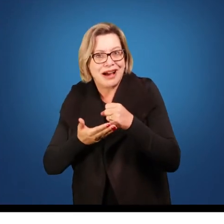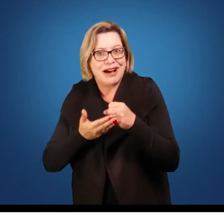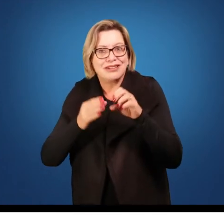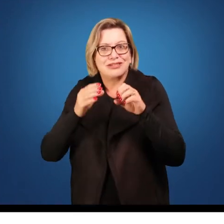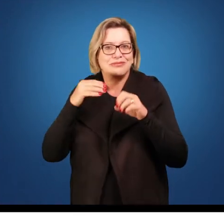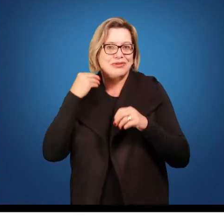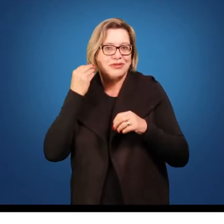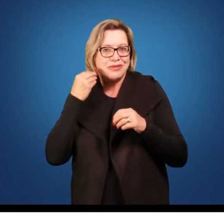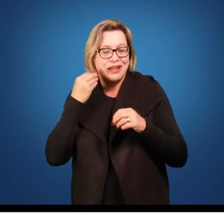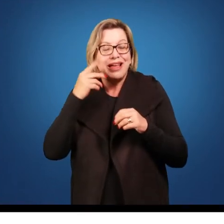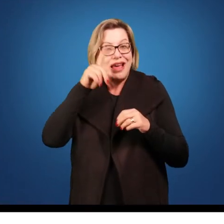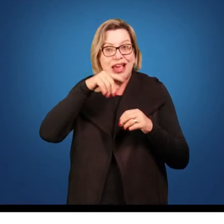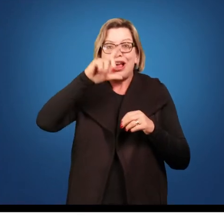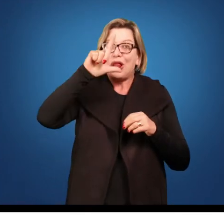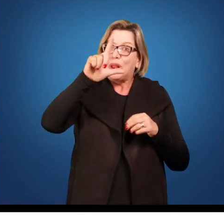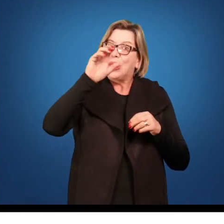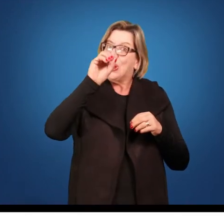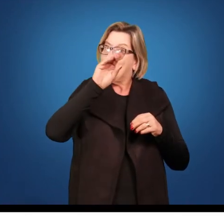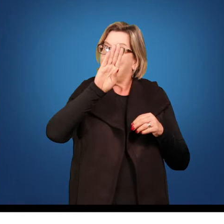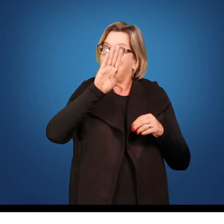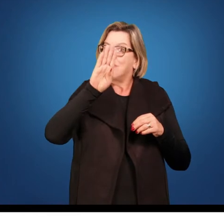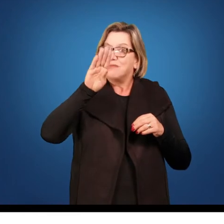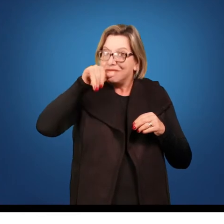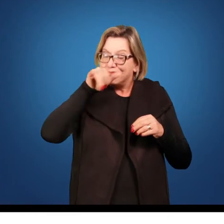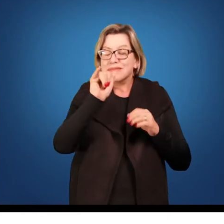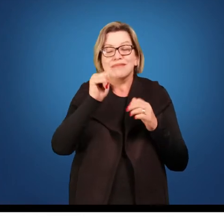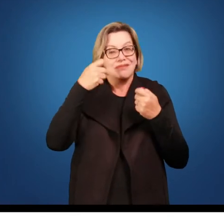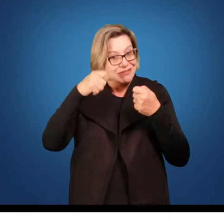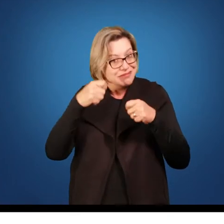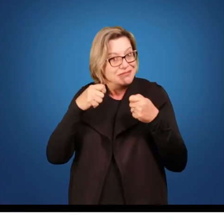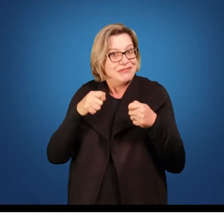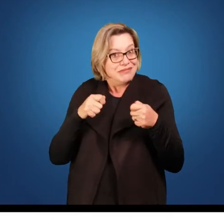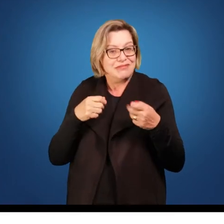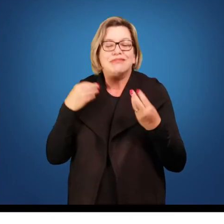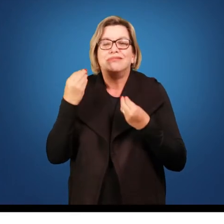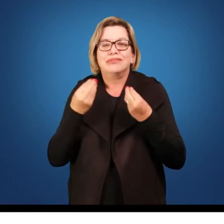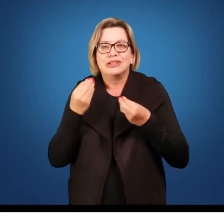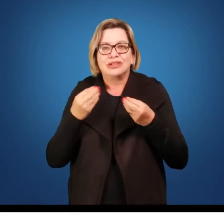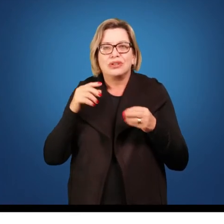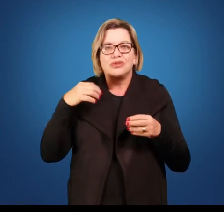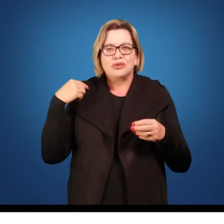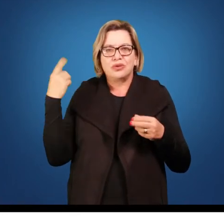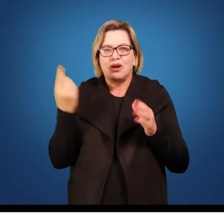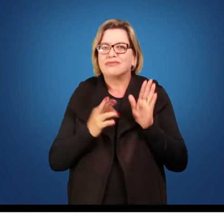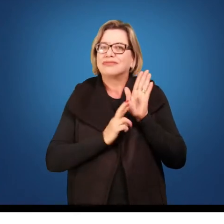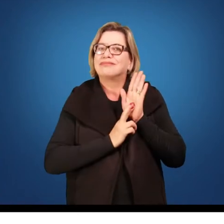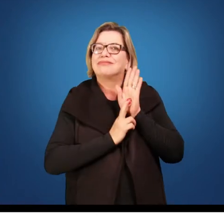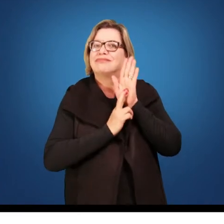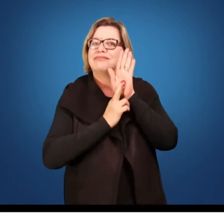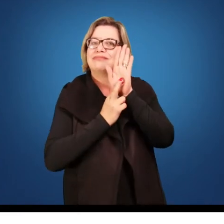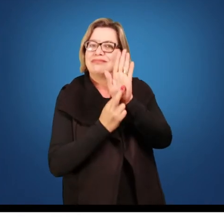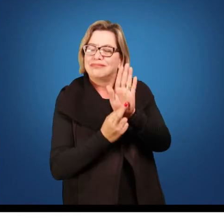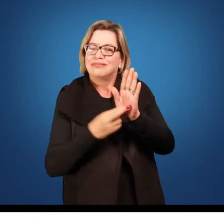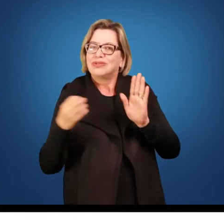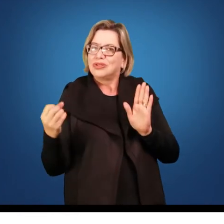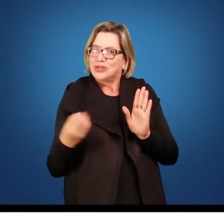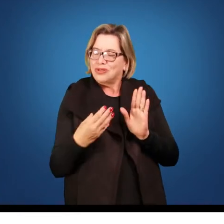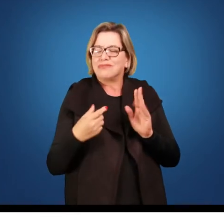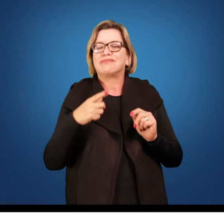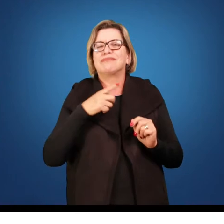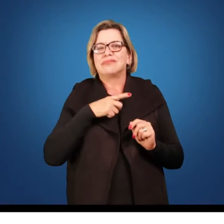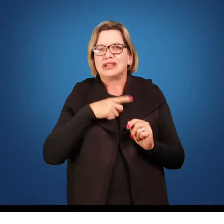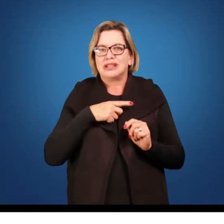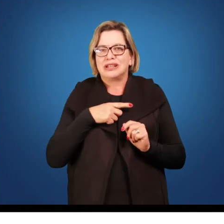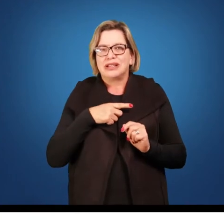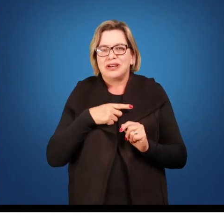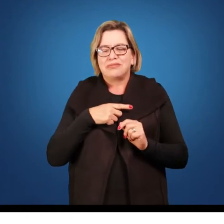legítimo e necessário. Então, o surgimento de novas formas de representação. Porque, historicamente, a representação